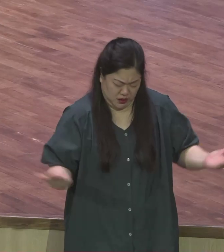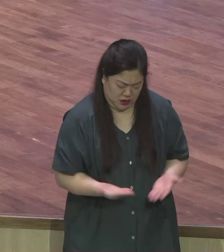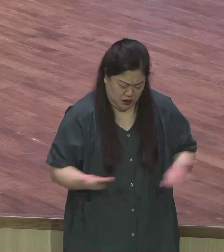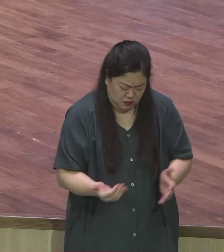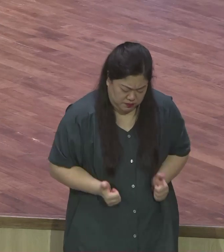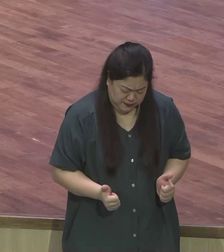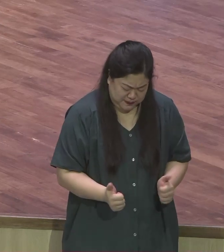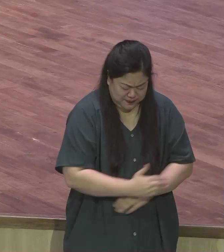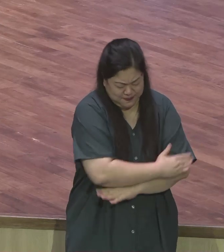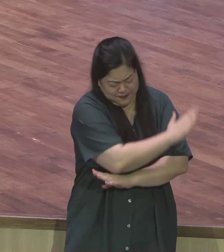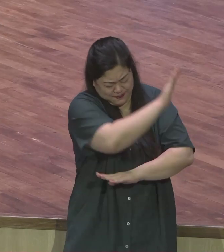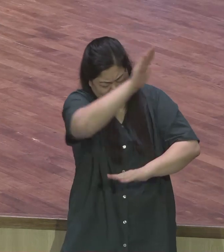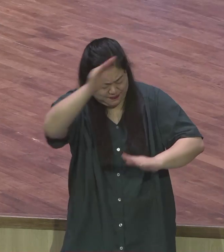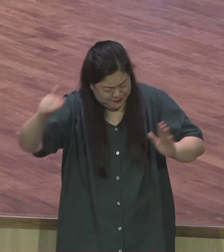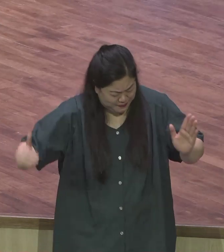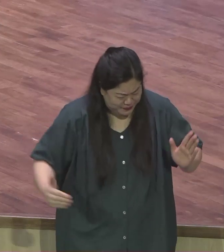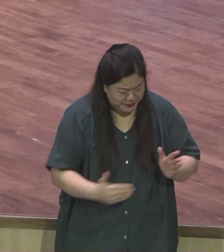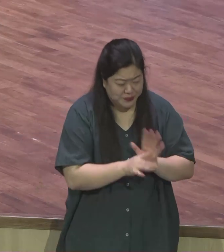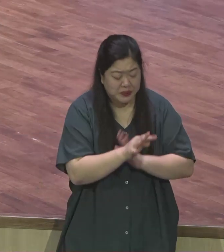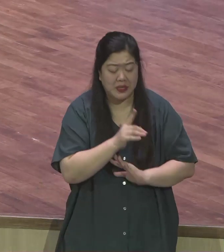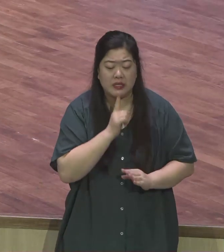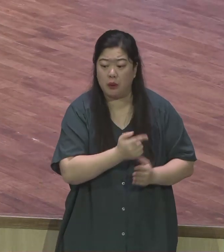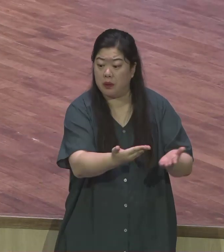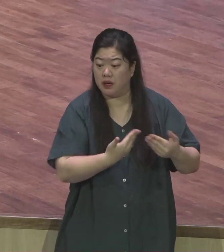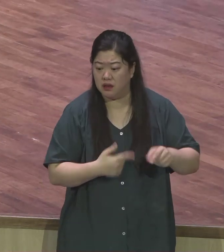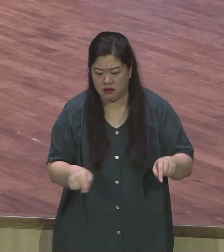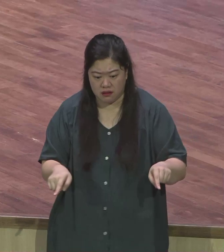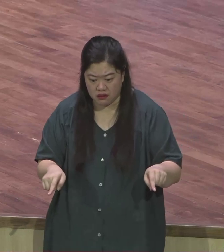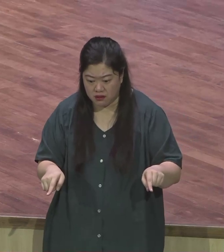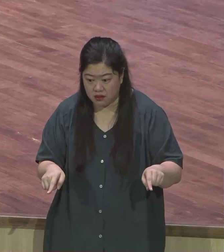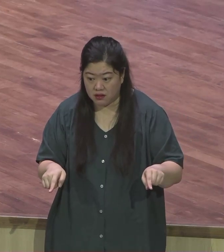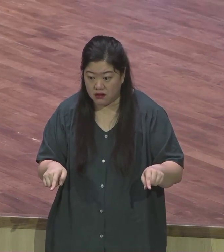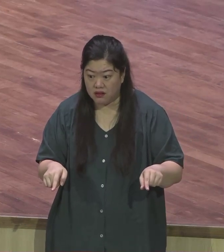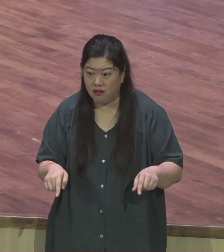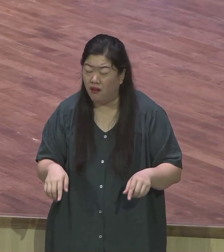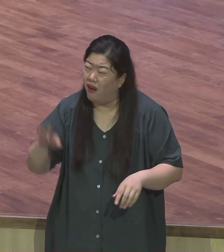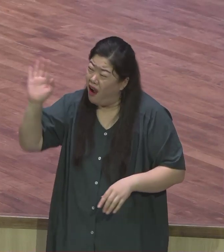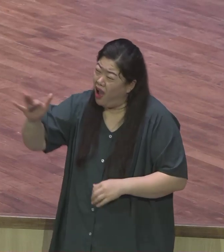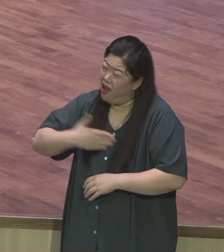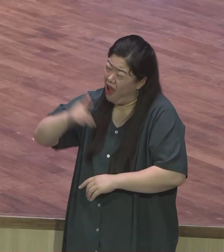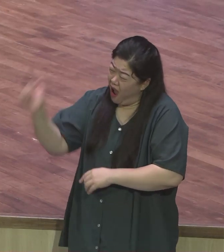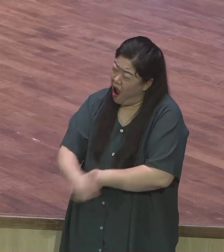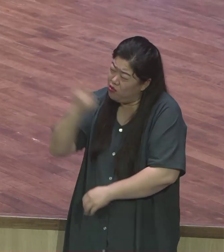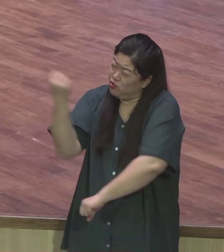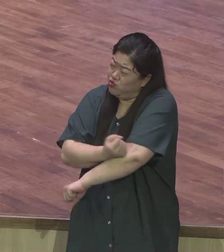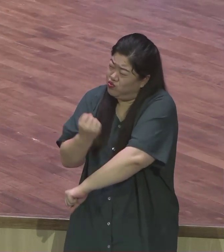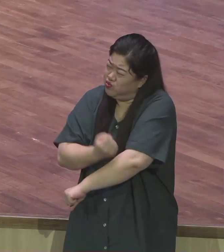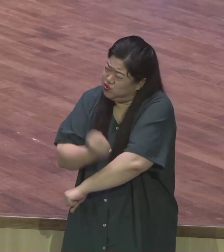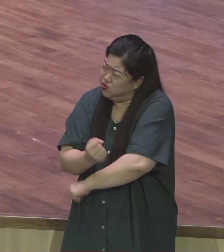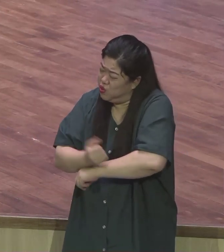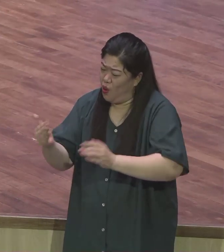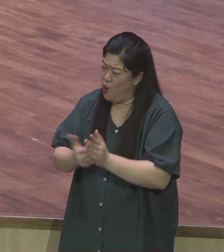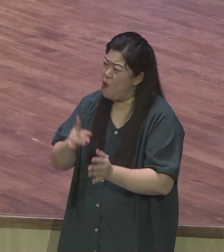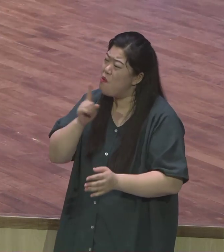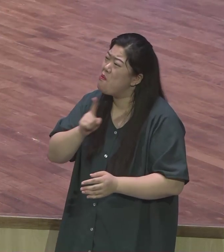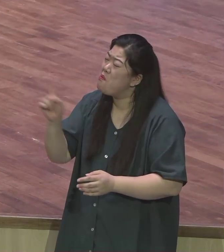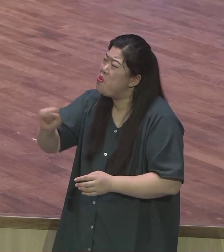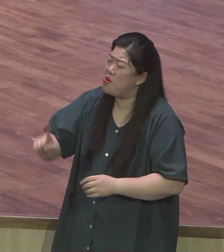직전 예수를 믿었건 우리가 받은 구원의 능력은 동일하다라는 것입니다 물론 상급의 차이는 있죠 그러나 우리가